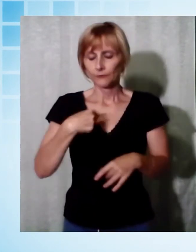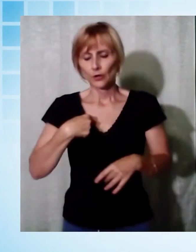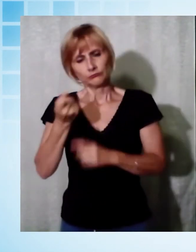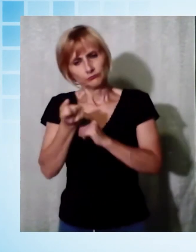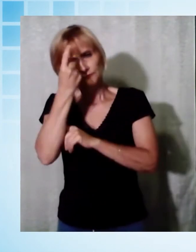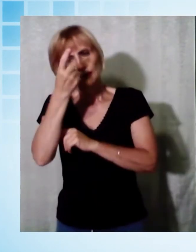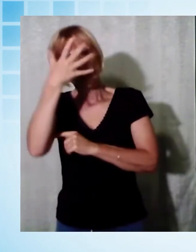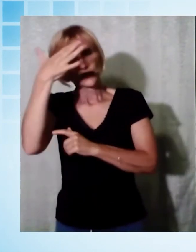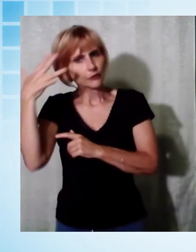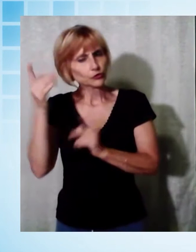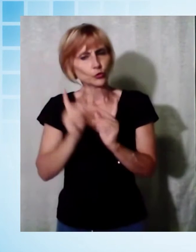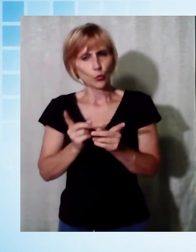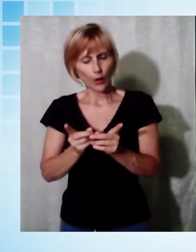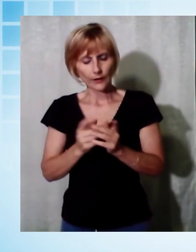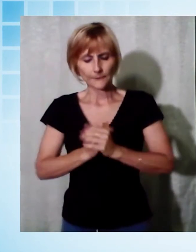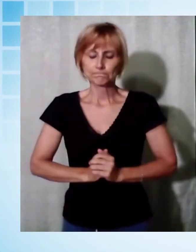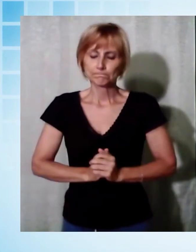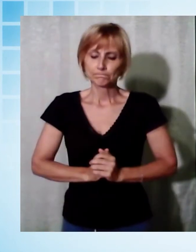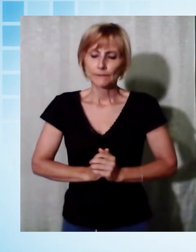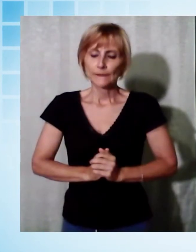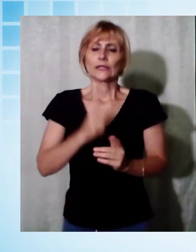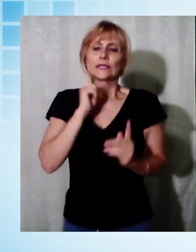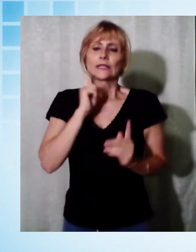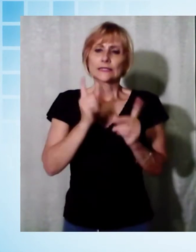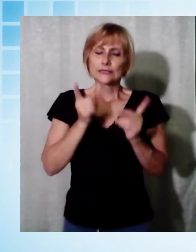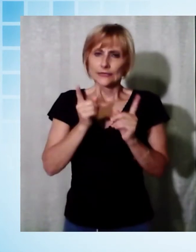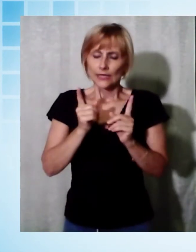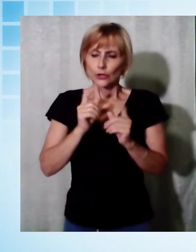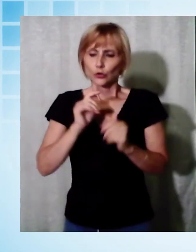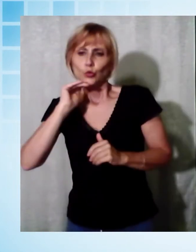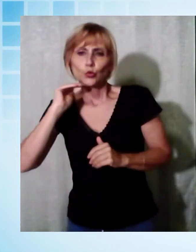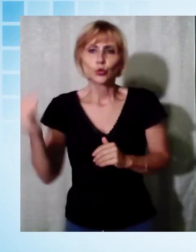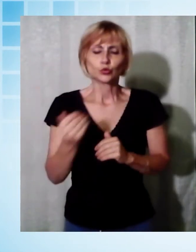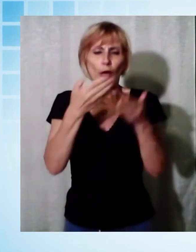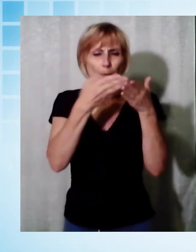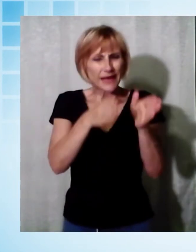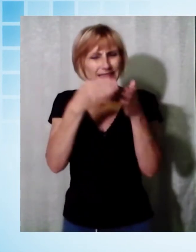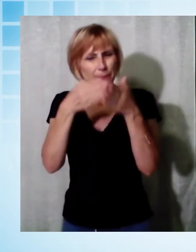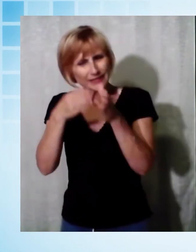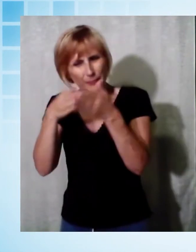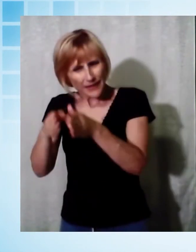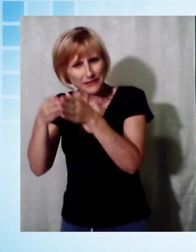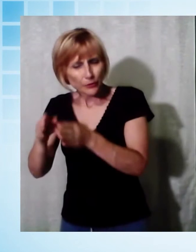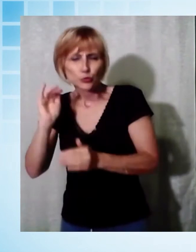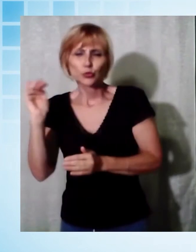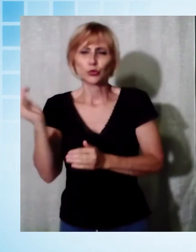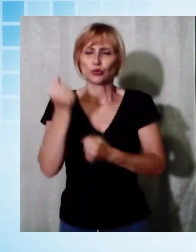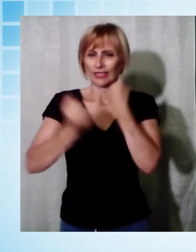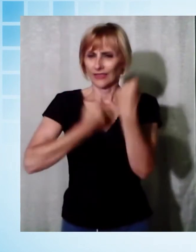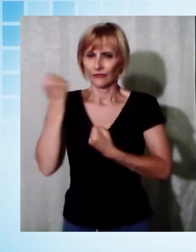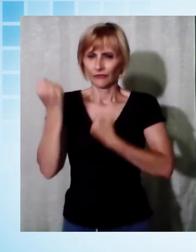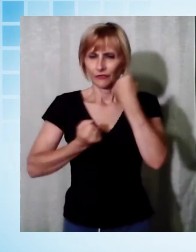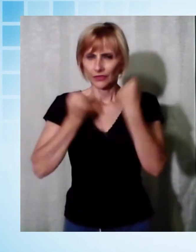Anzitutto non si capisce perché, mentre è stato riaperto tutto, comprese attività, che per certo moltiplicheranno il numero dei contagi,